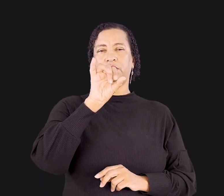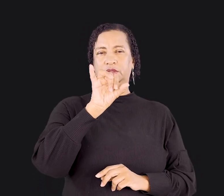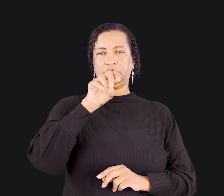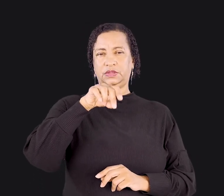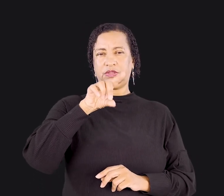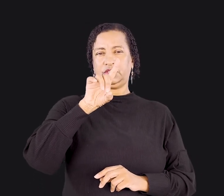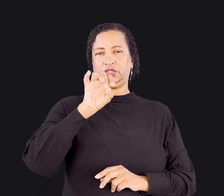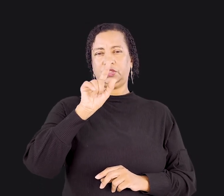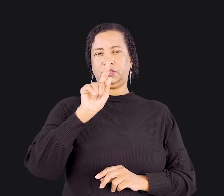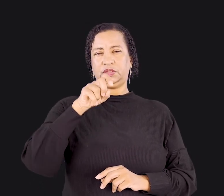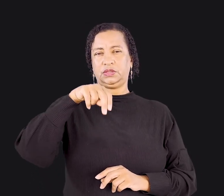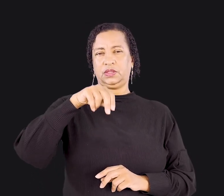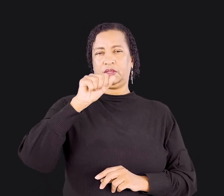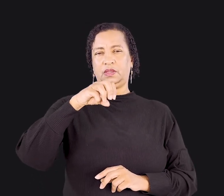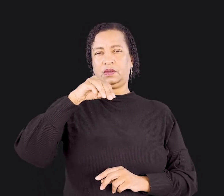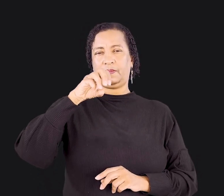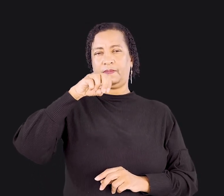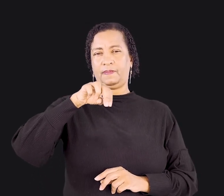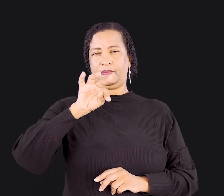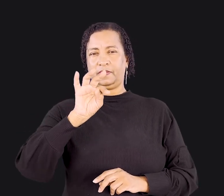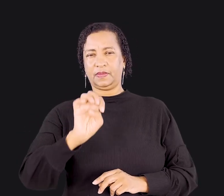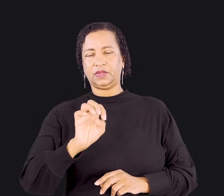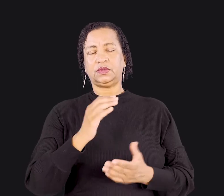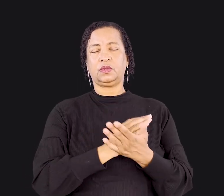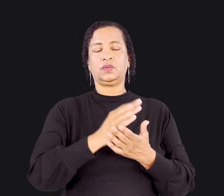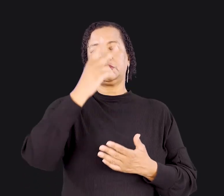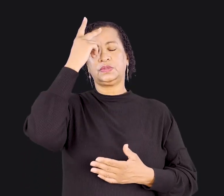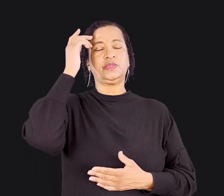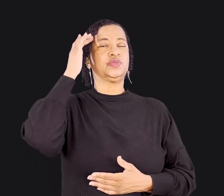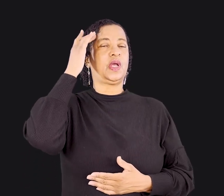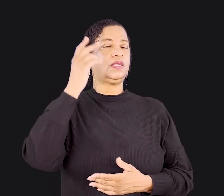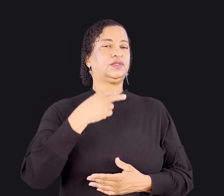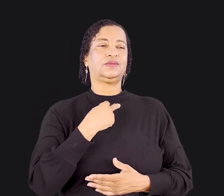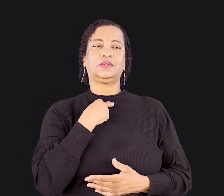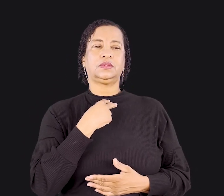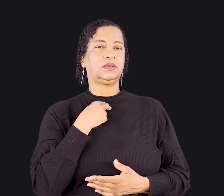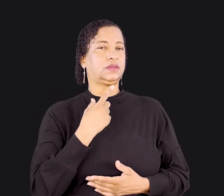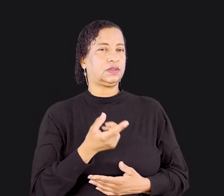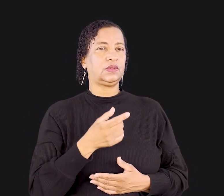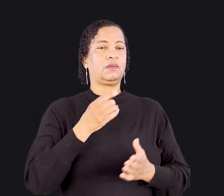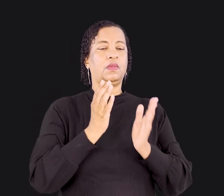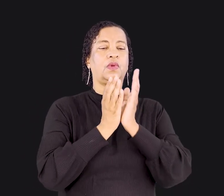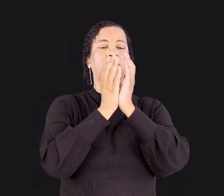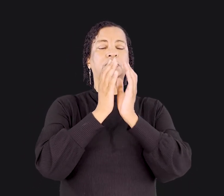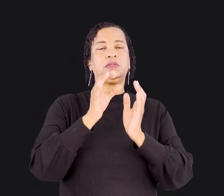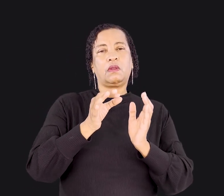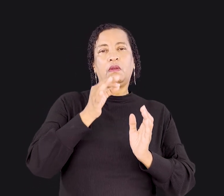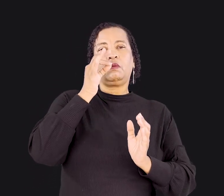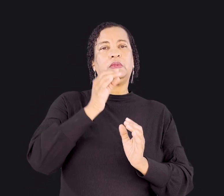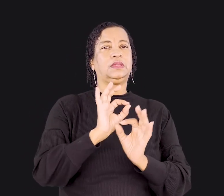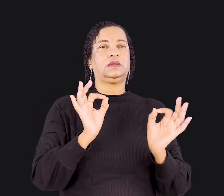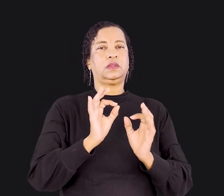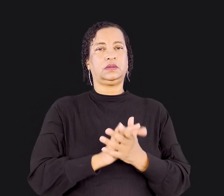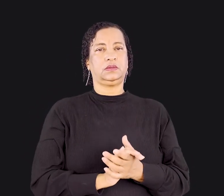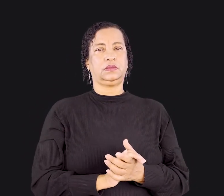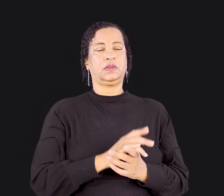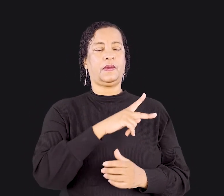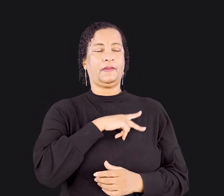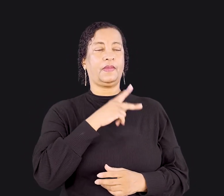pessoas acham que não devem tomar a Santa Ceia porque são indignas. O que Paulo quis dizer é que ninguém pode